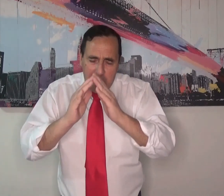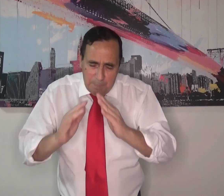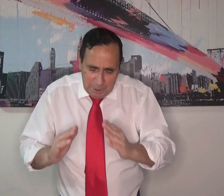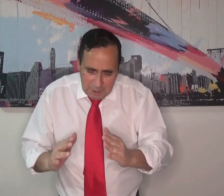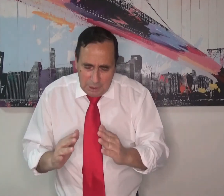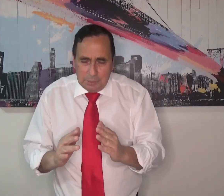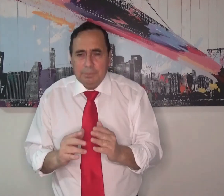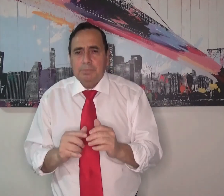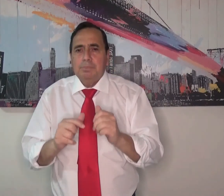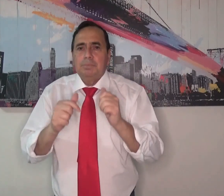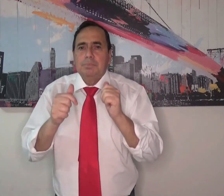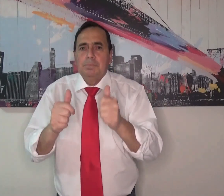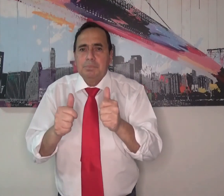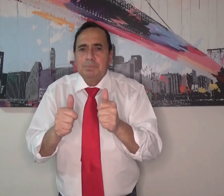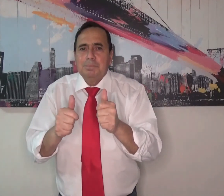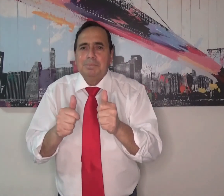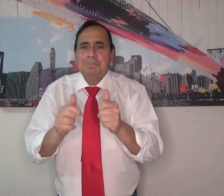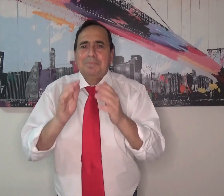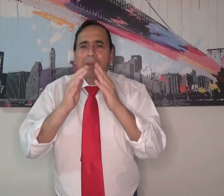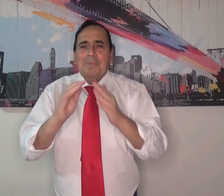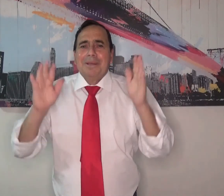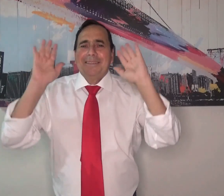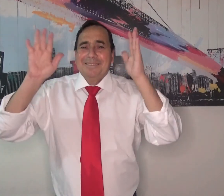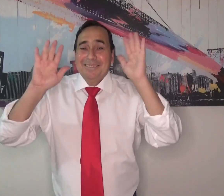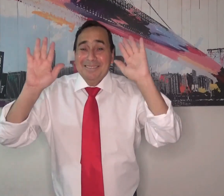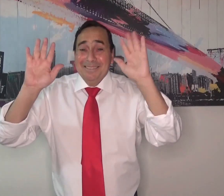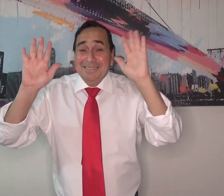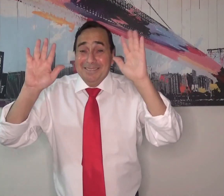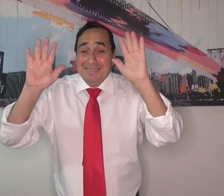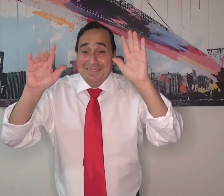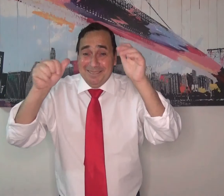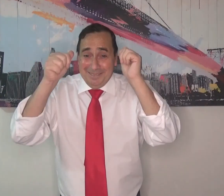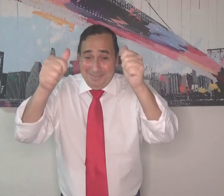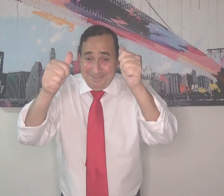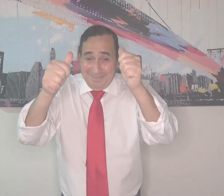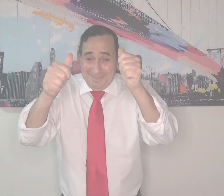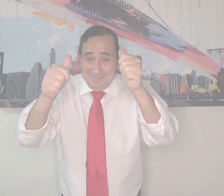Gracias Dios, en el nombre de Jesús. Amén. Ok, adiós.